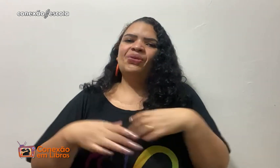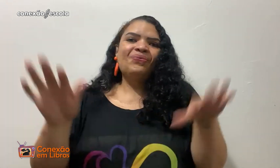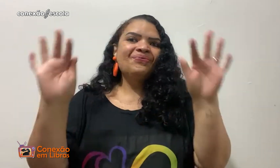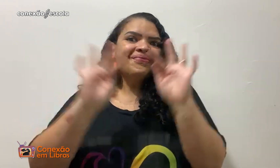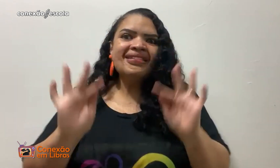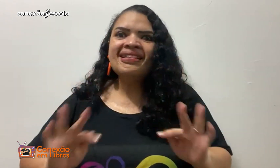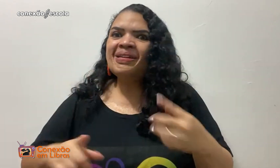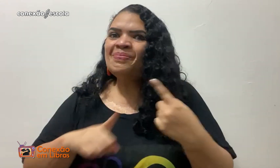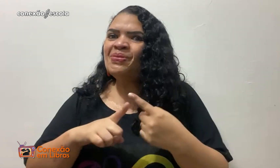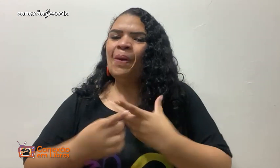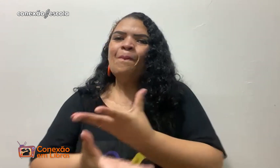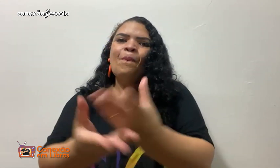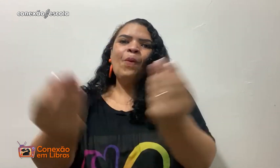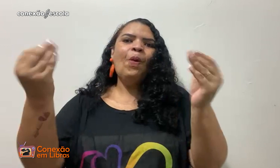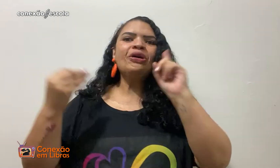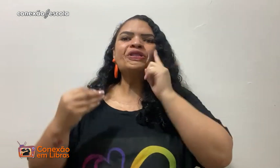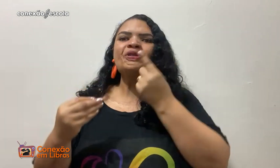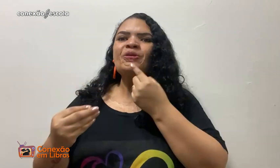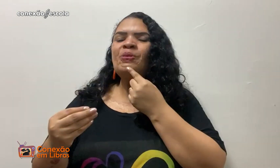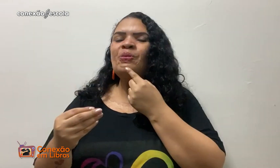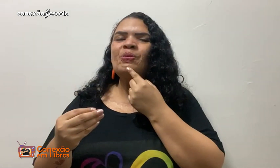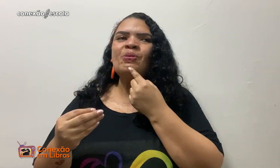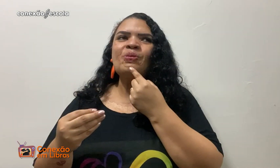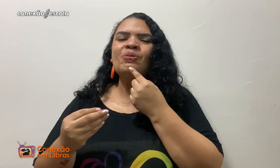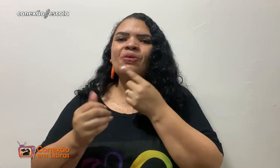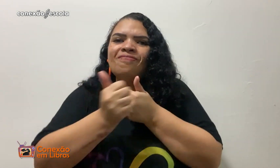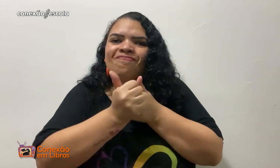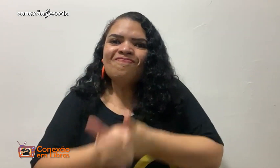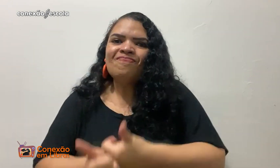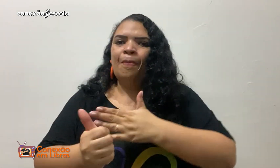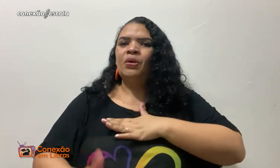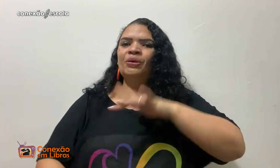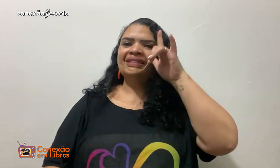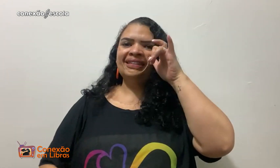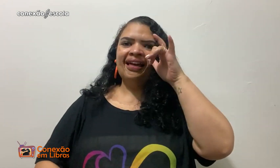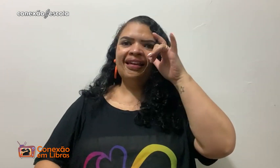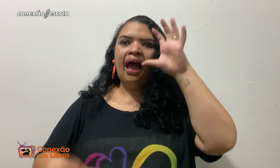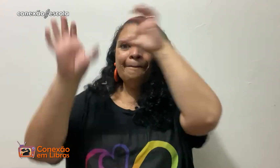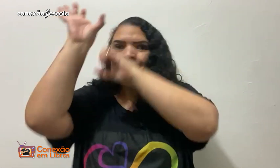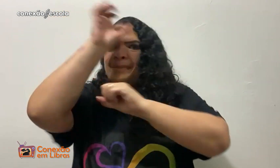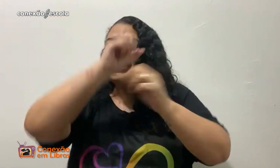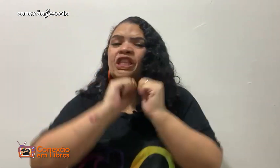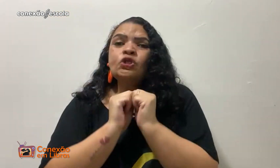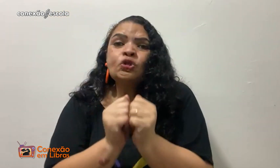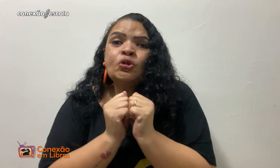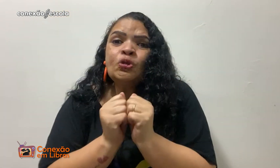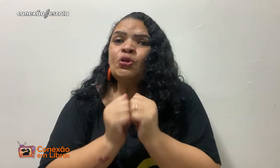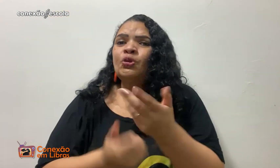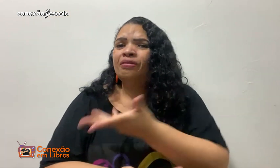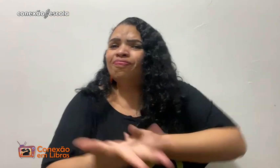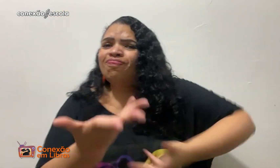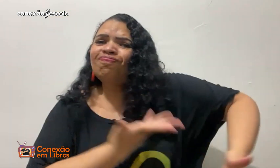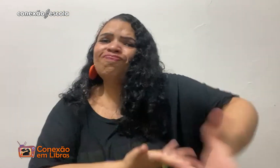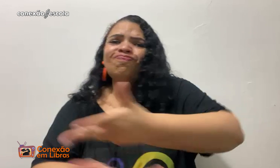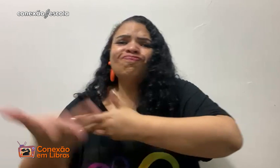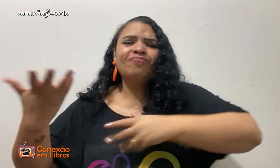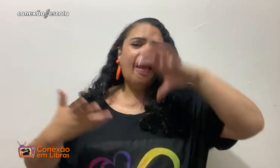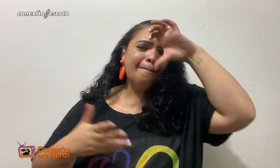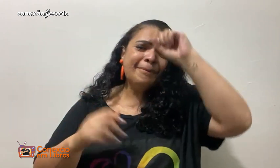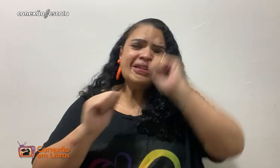significa? E eu fiquei muito feliz pela quantidade de pessoas surdas que me seguem no Instagram, que aí junto comigo a